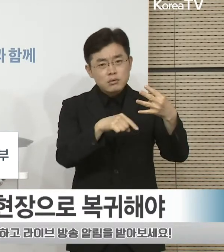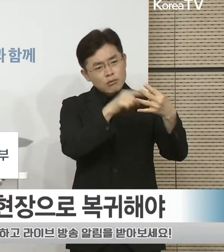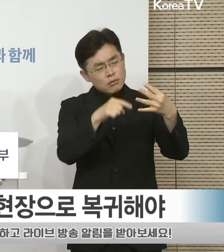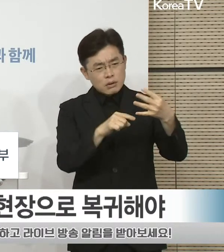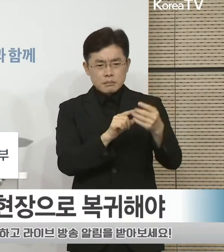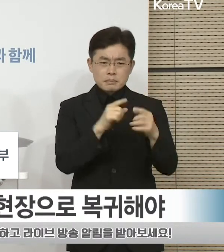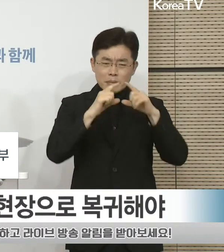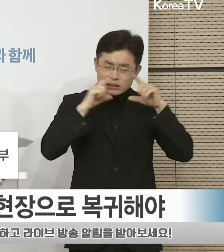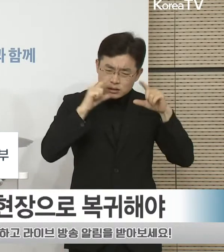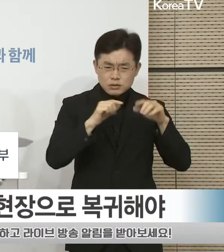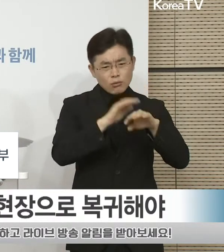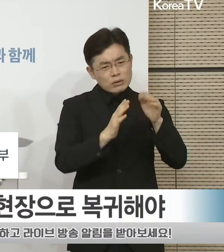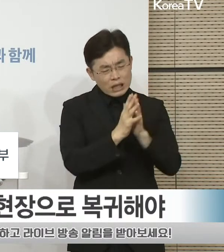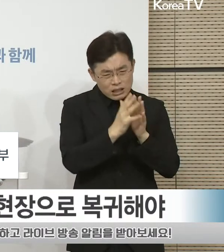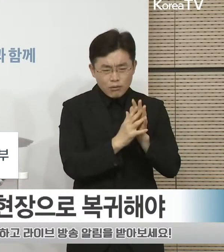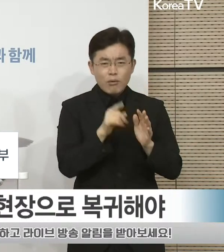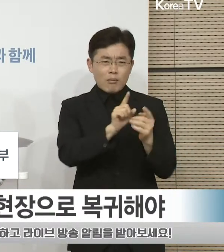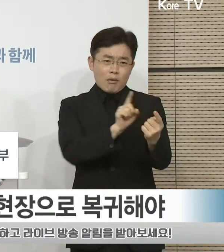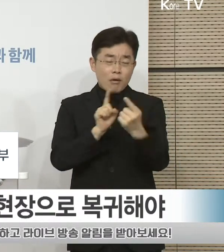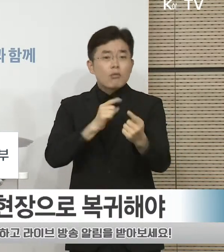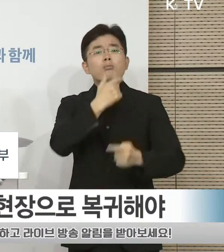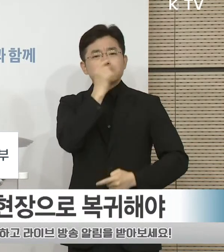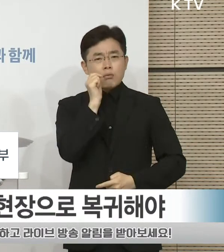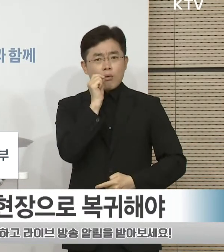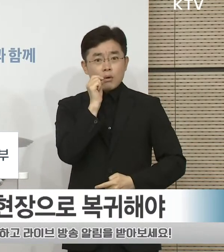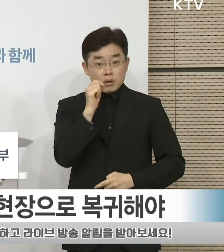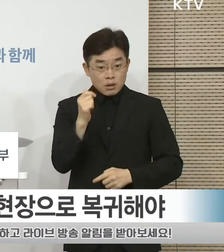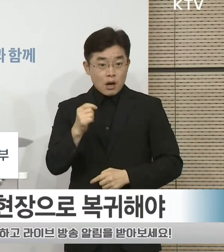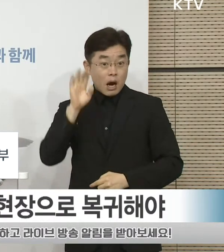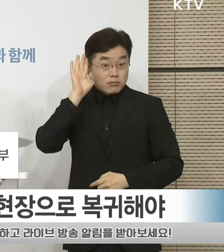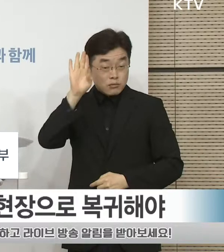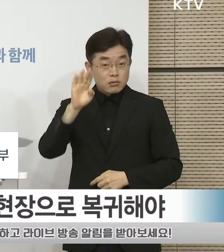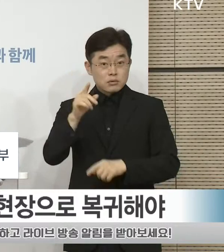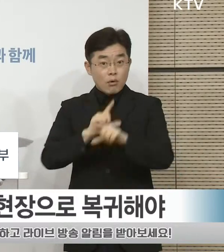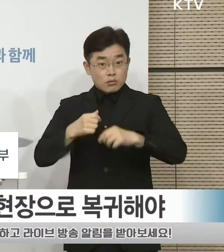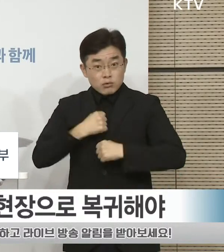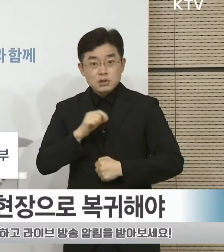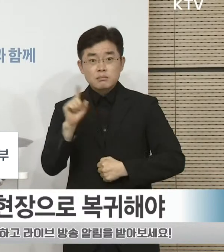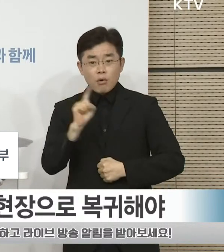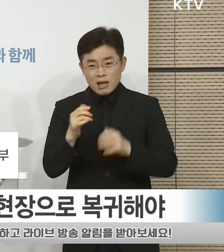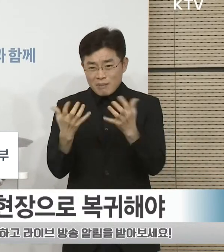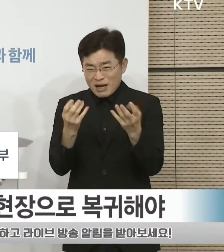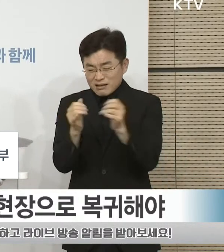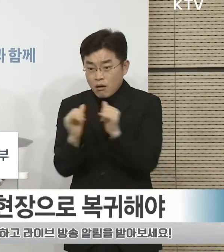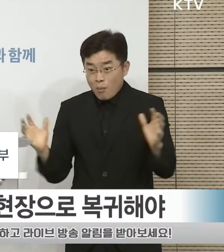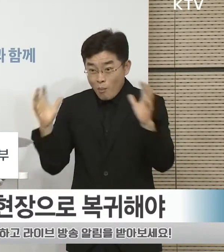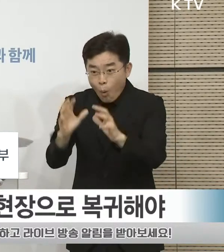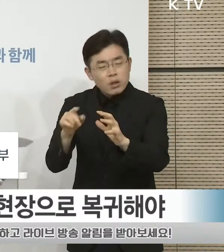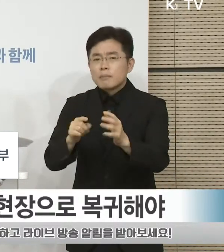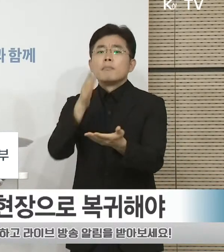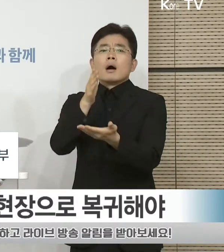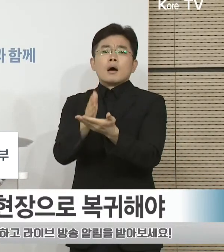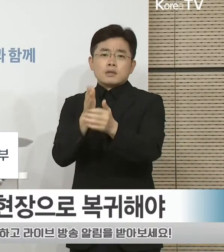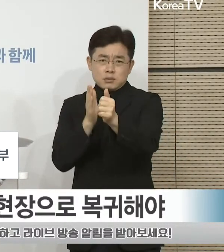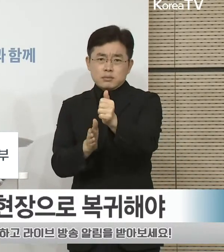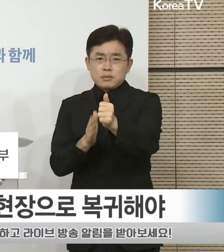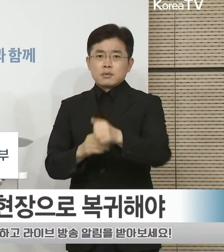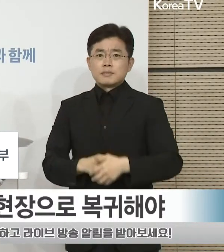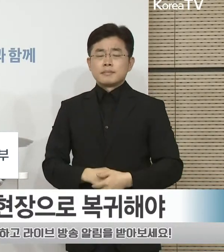감염 확산의 계기가 될 수 있는 많은 사람이 모이는 일 자체를 줄여야 하는 상황입니다.